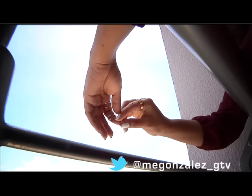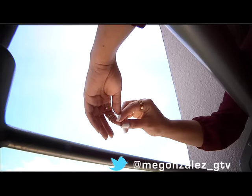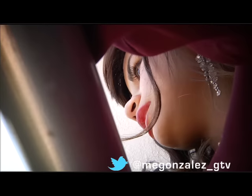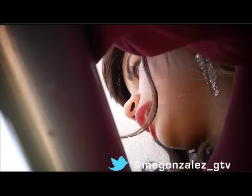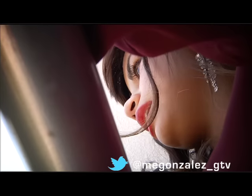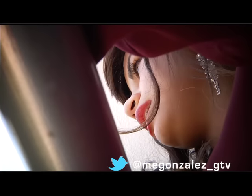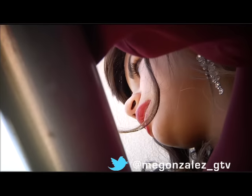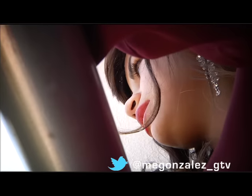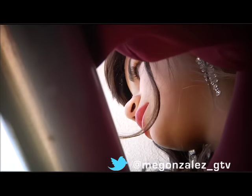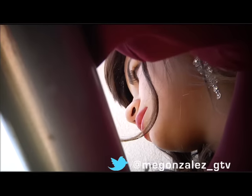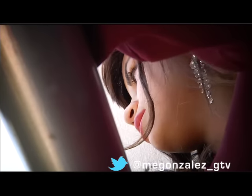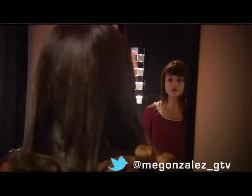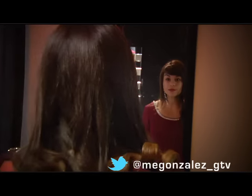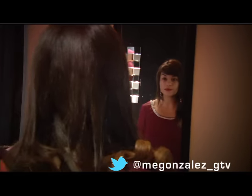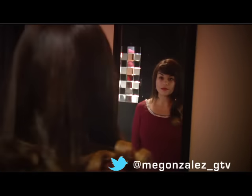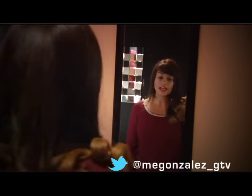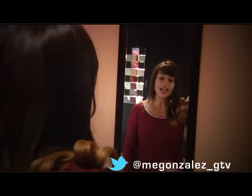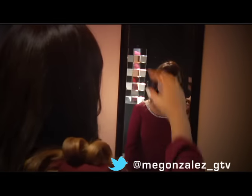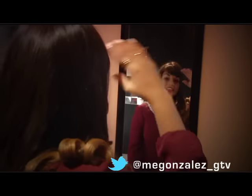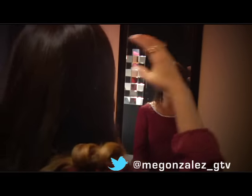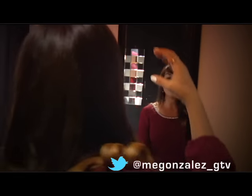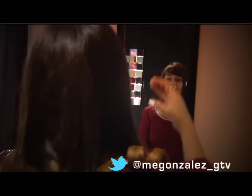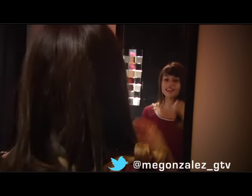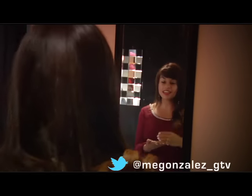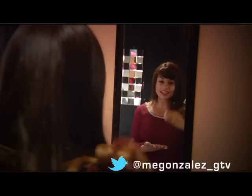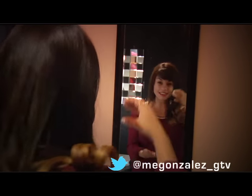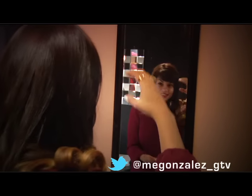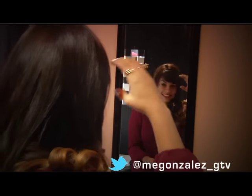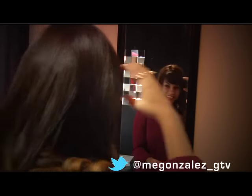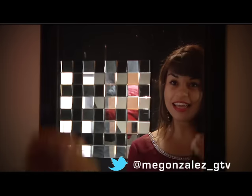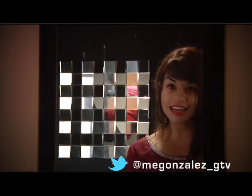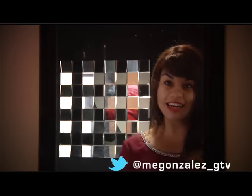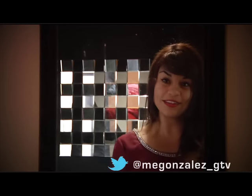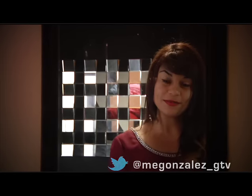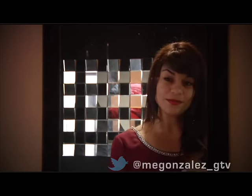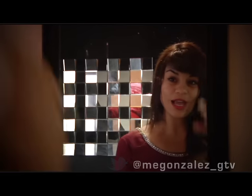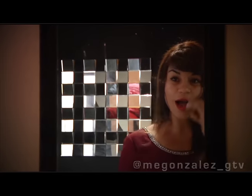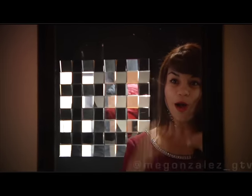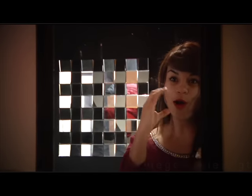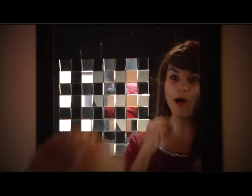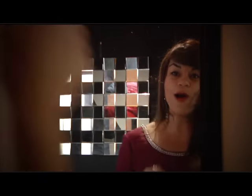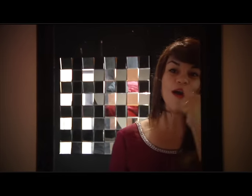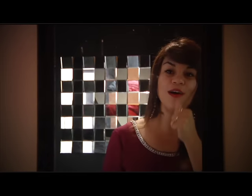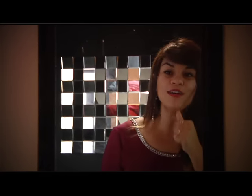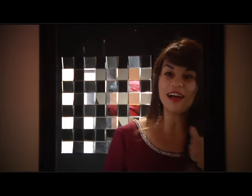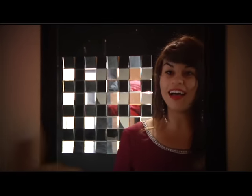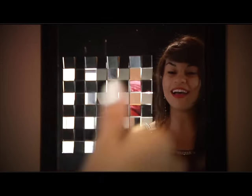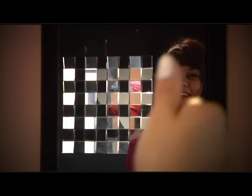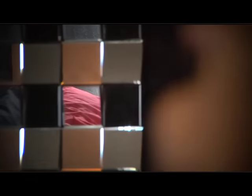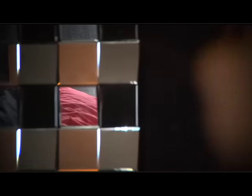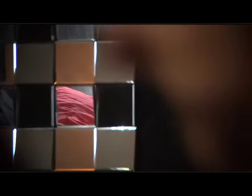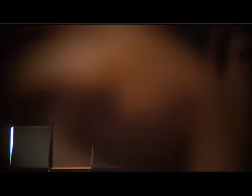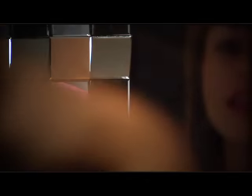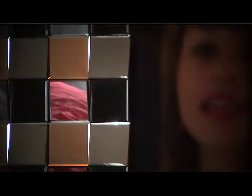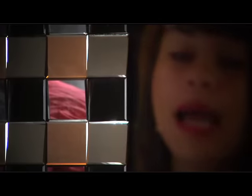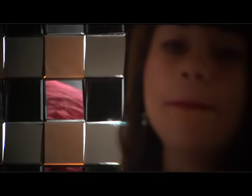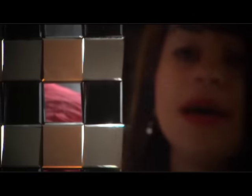Una forma poco común de comunicarse y que pocos conocen y que Betsy busca integrar a la educación de las nuevas generaciones con